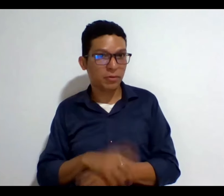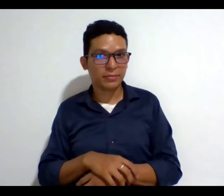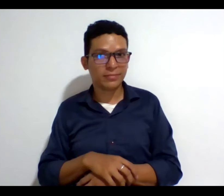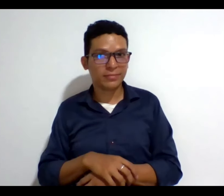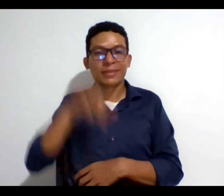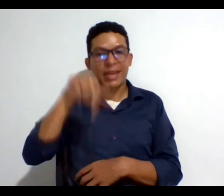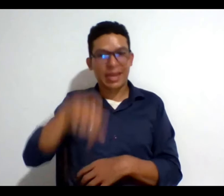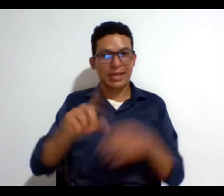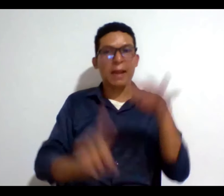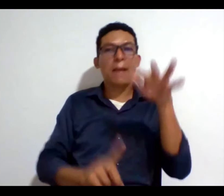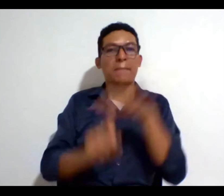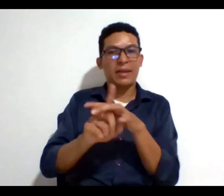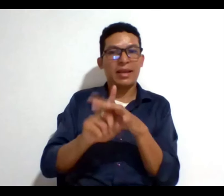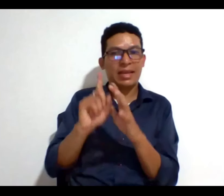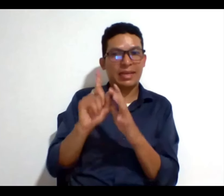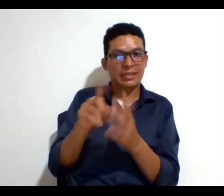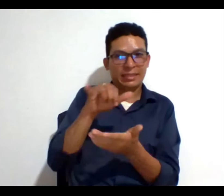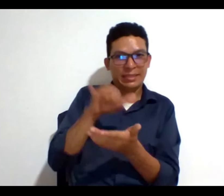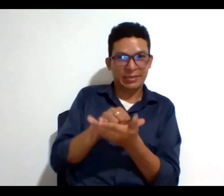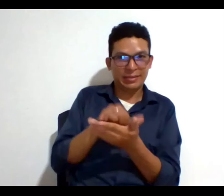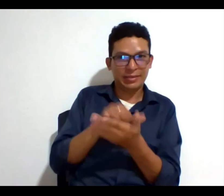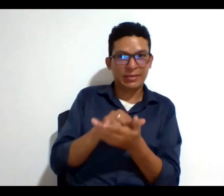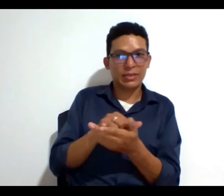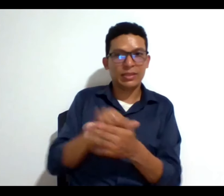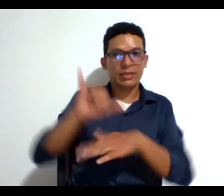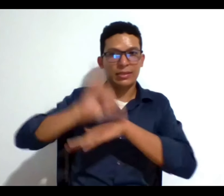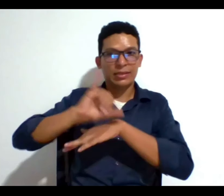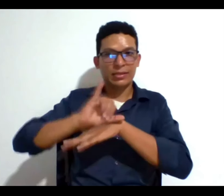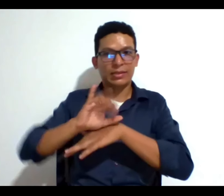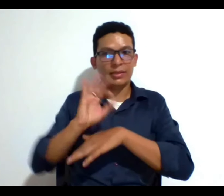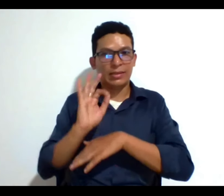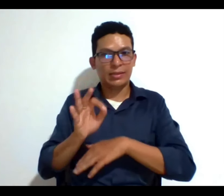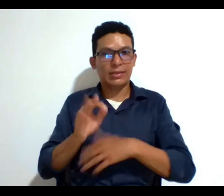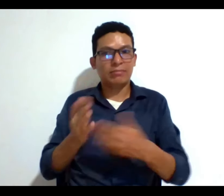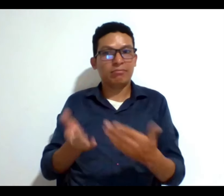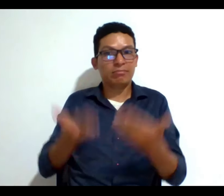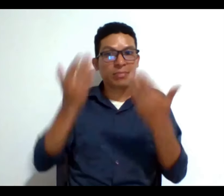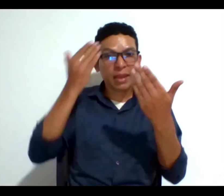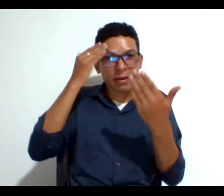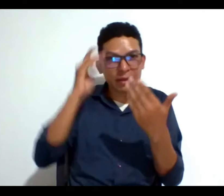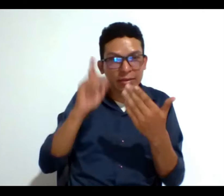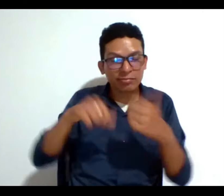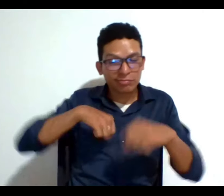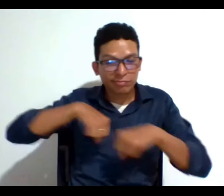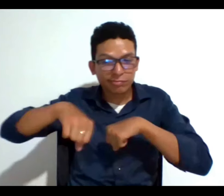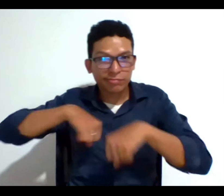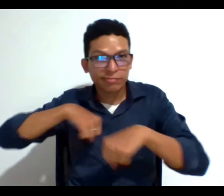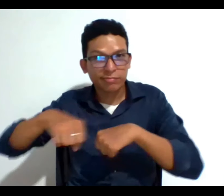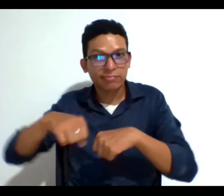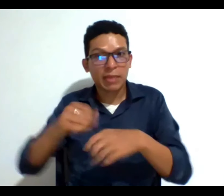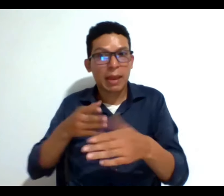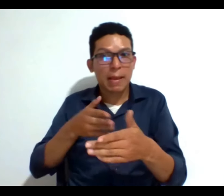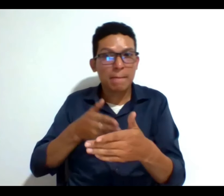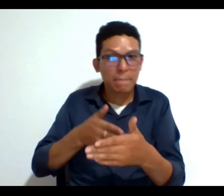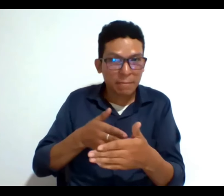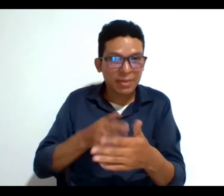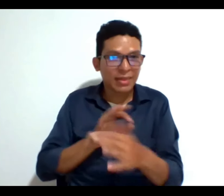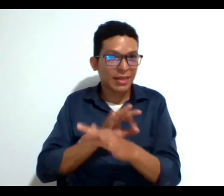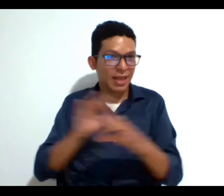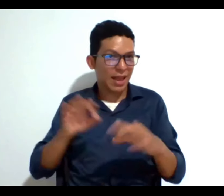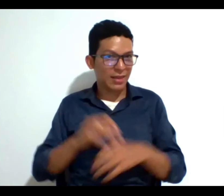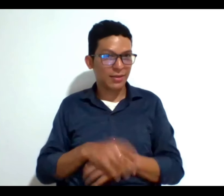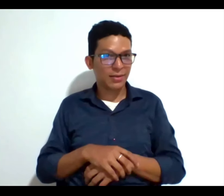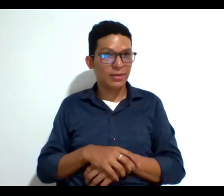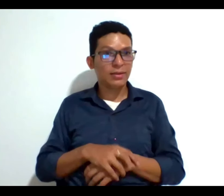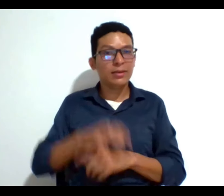esta institucionalidad justamente para que estos trámites sean más ágiles para que no haya obstáculos y cuando ya una persona debe